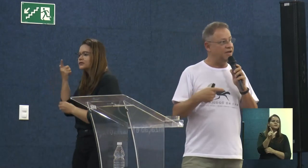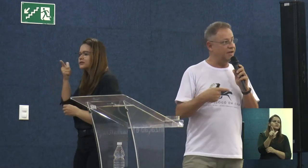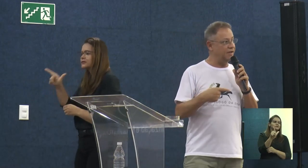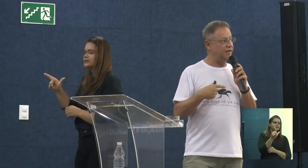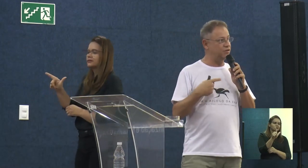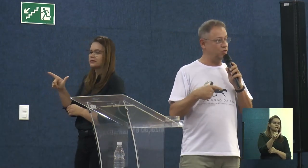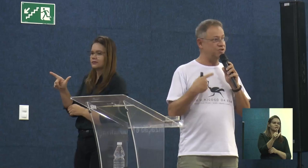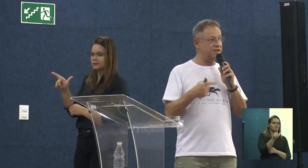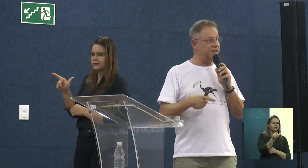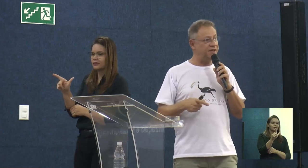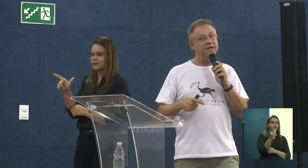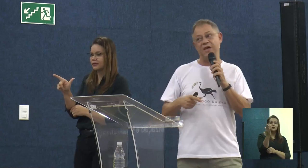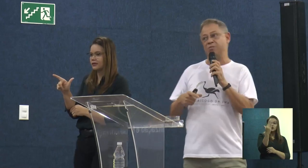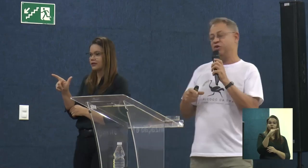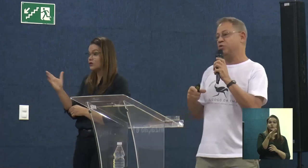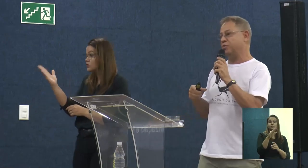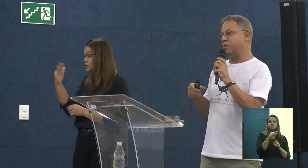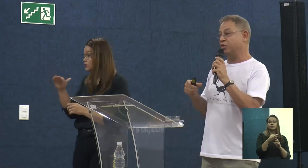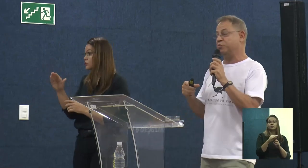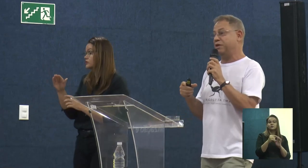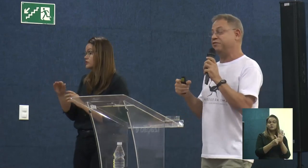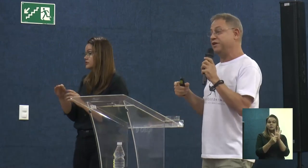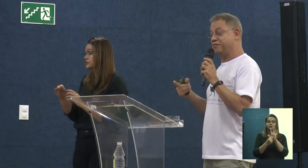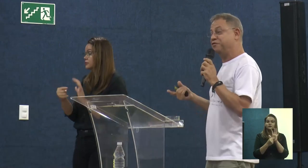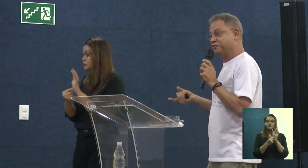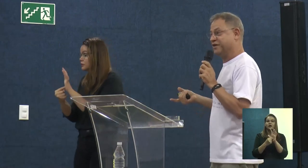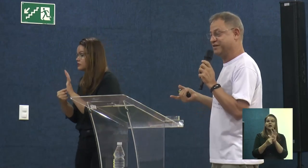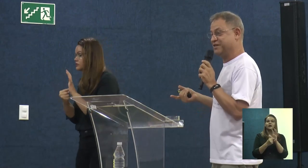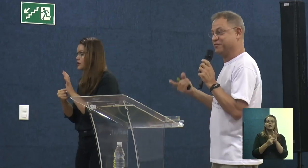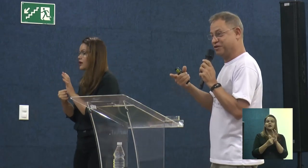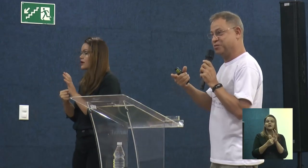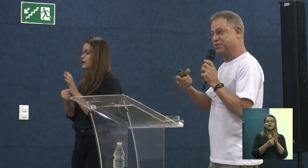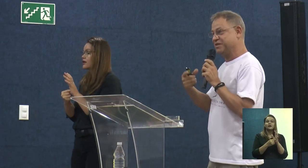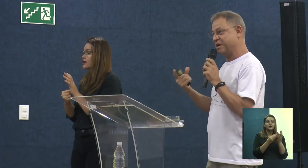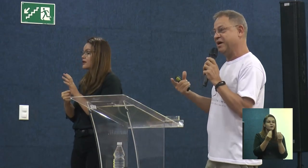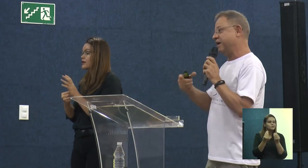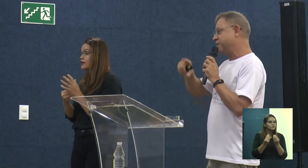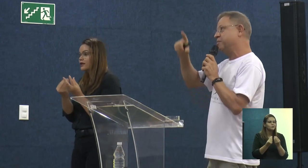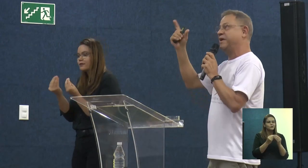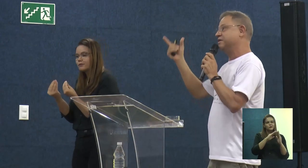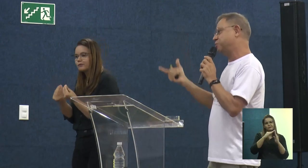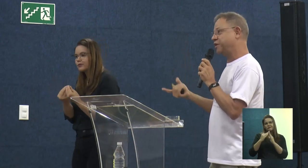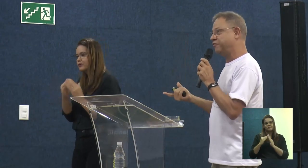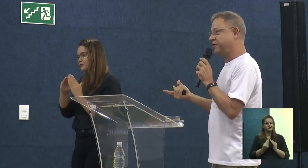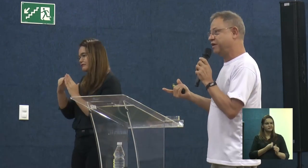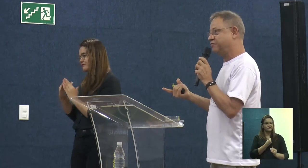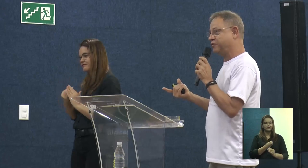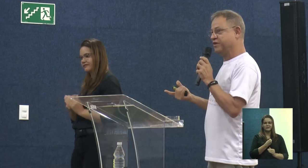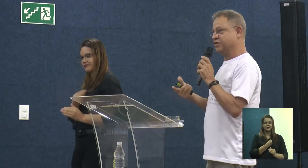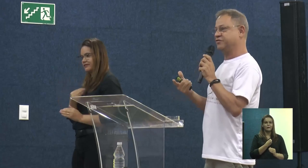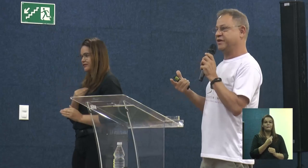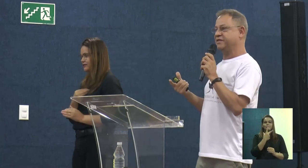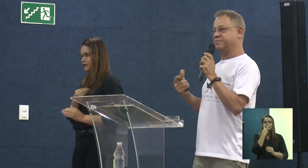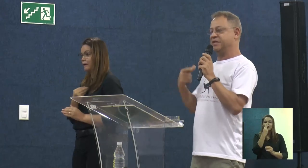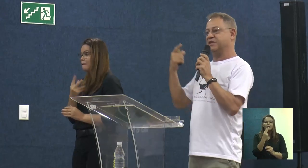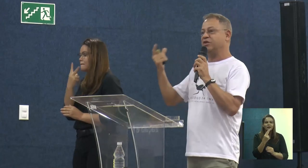trouxe aqui e que é muito periferia viva. Vocês vão ver depois que parece o periferia viva que a gente fez, pensando